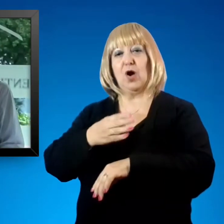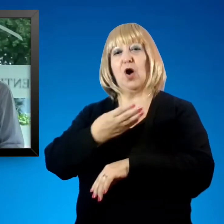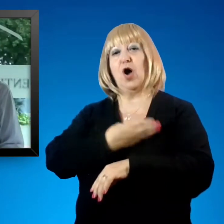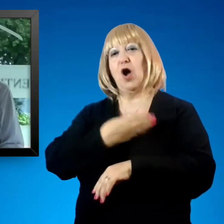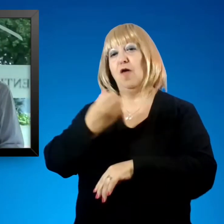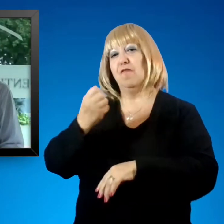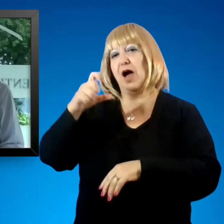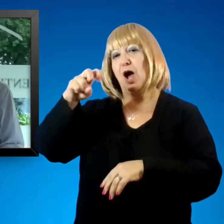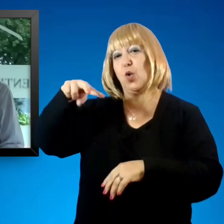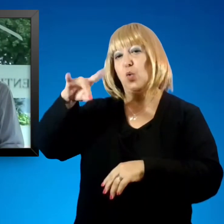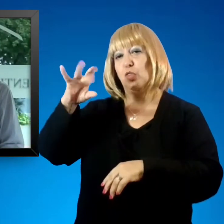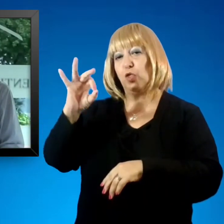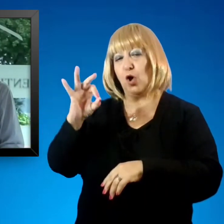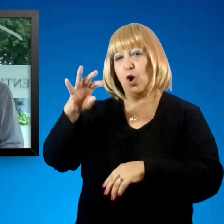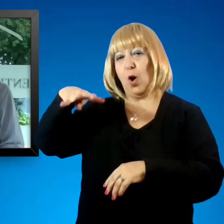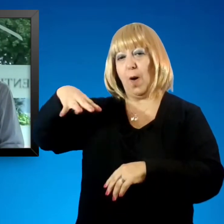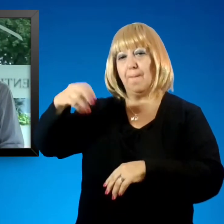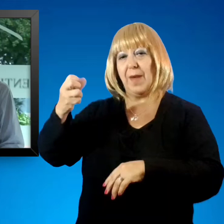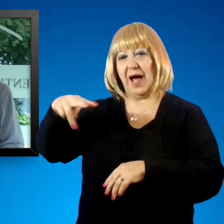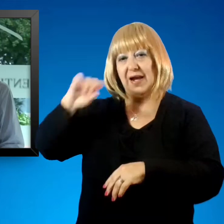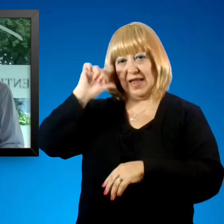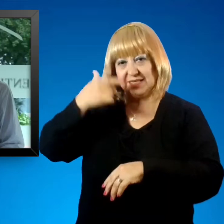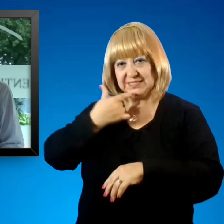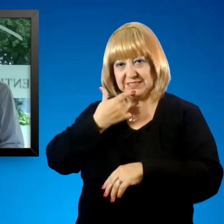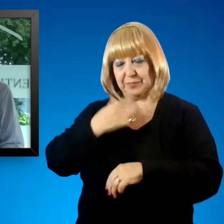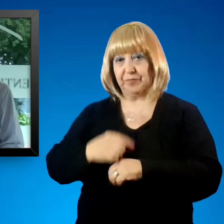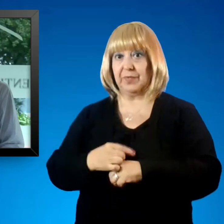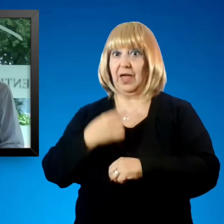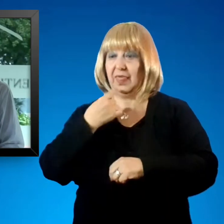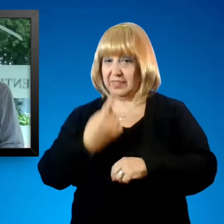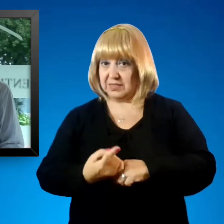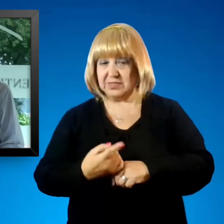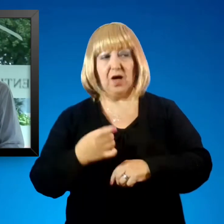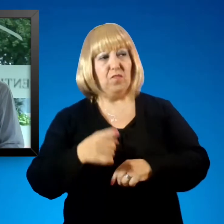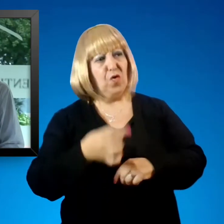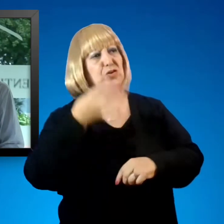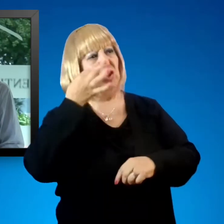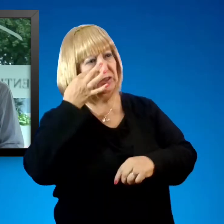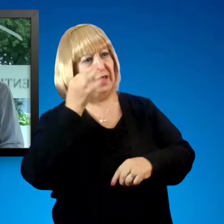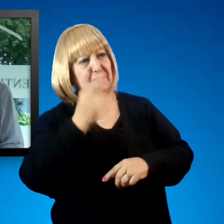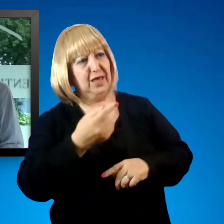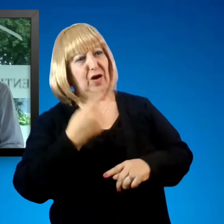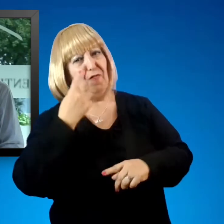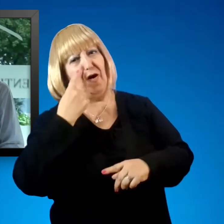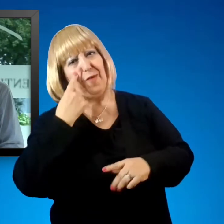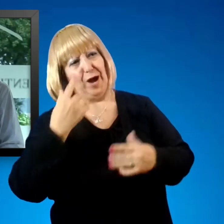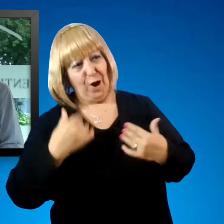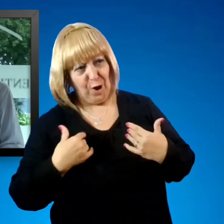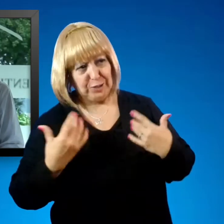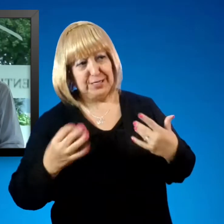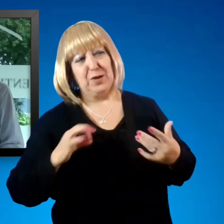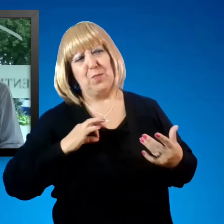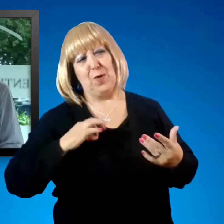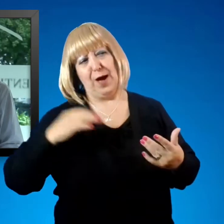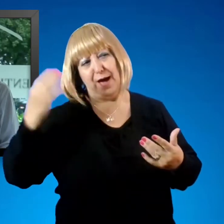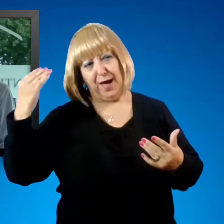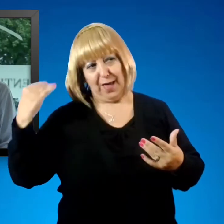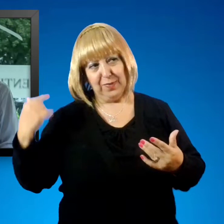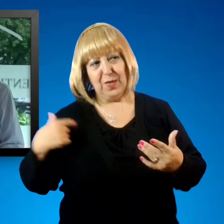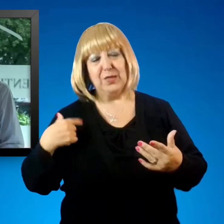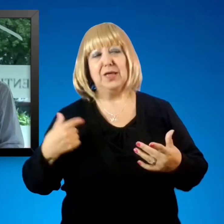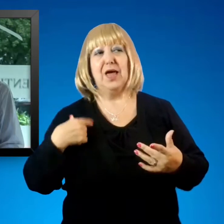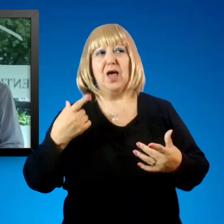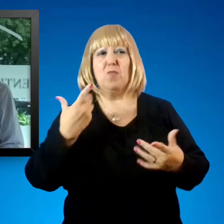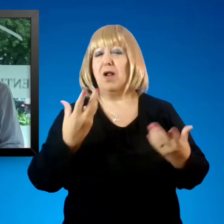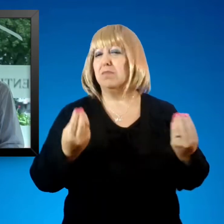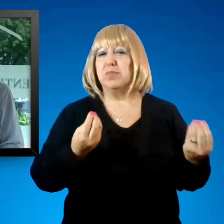insisto y vos sos testigo de hace años que una de las cosas que más nos da placer, bienestar e incluso impacta en nuestra